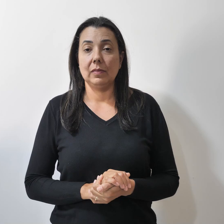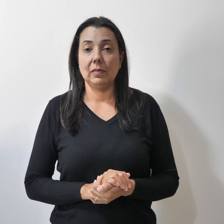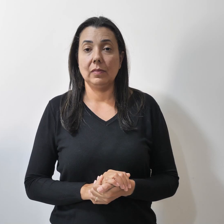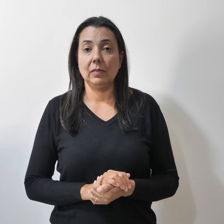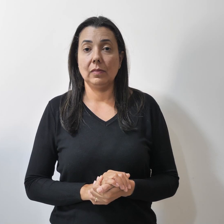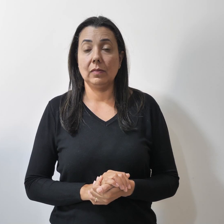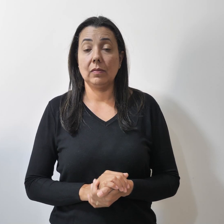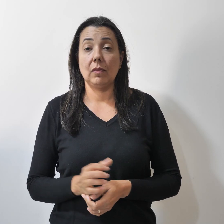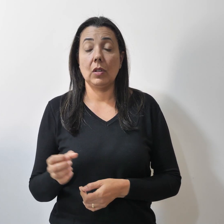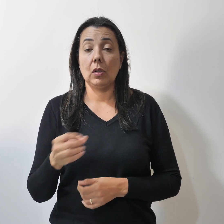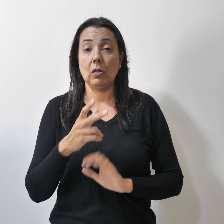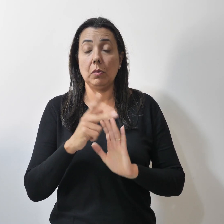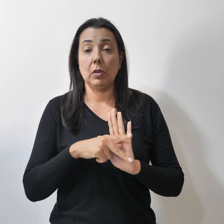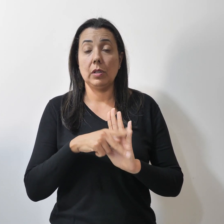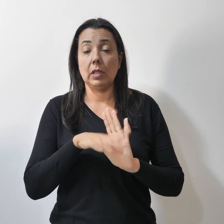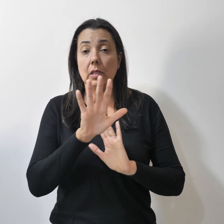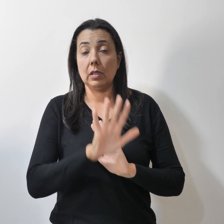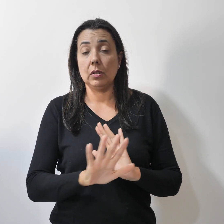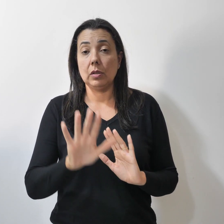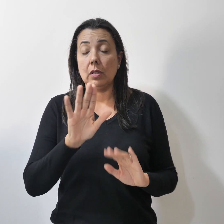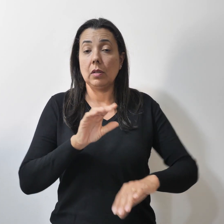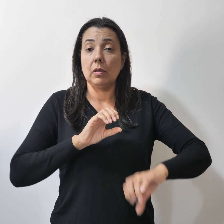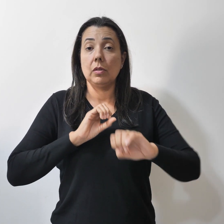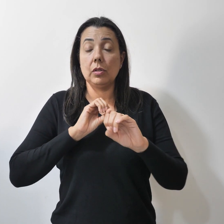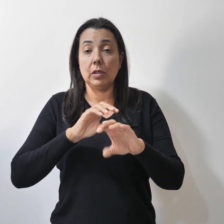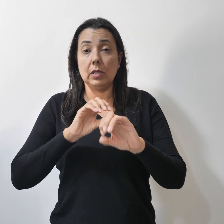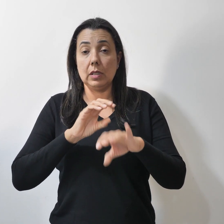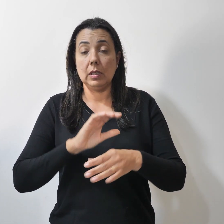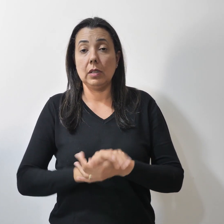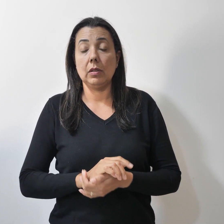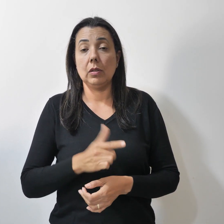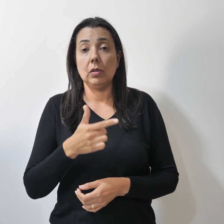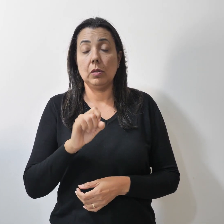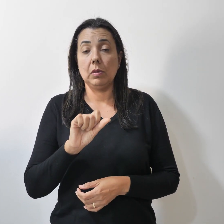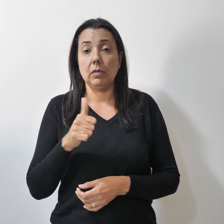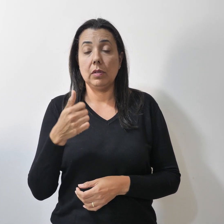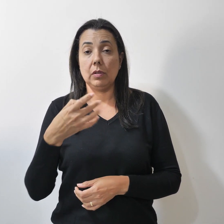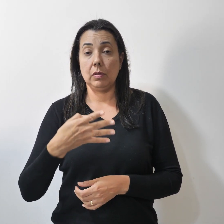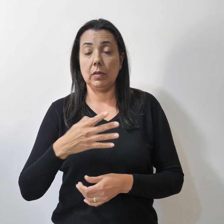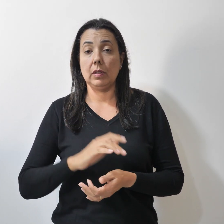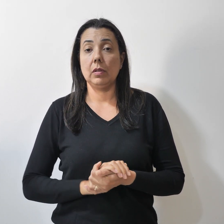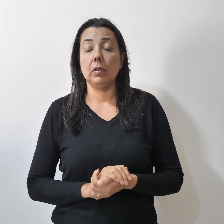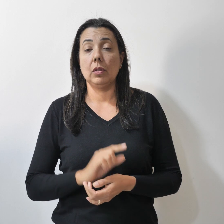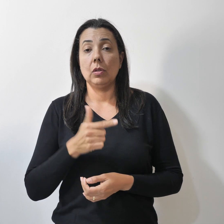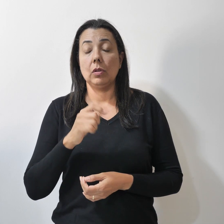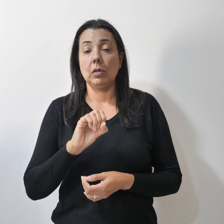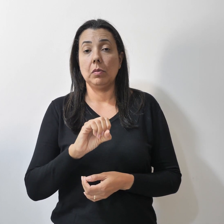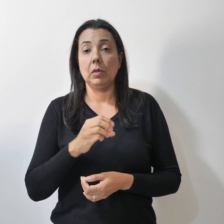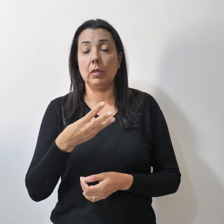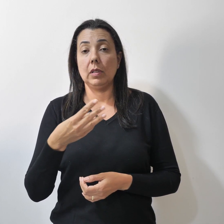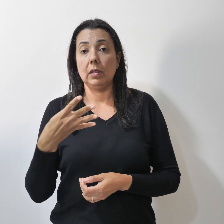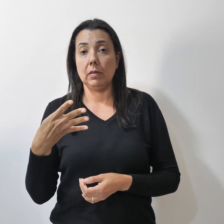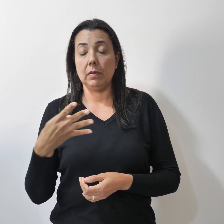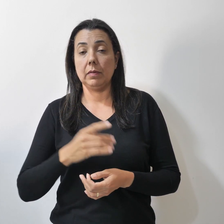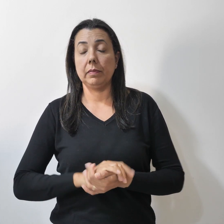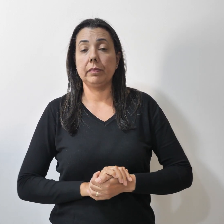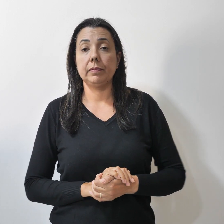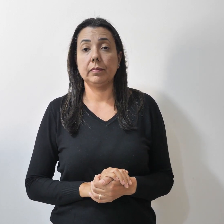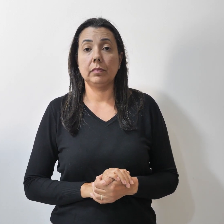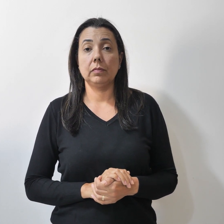Novo Plano Nacional de Educação 2024-2034 Governo